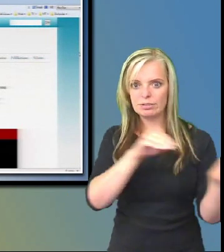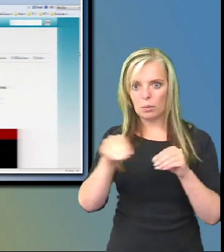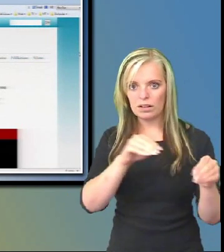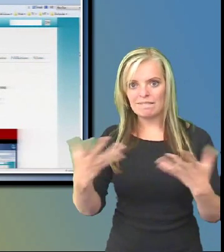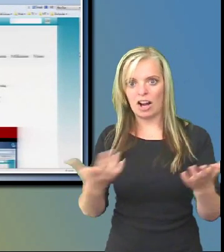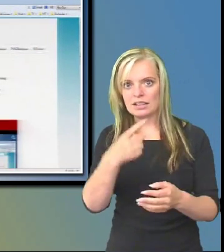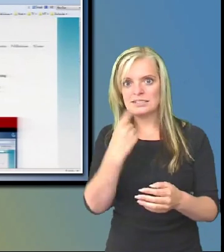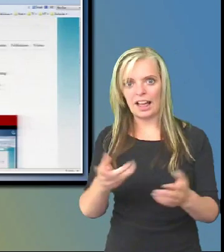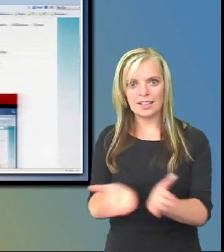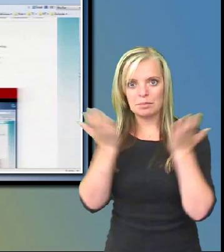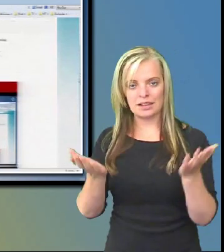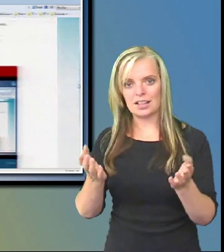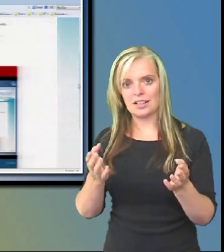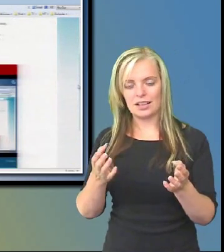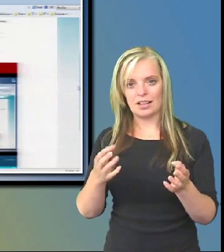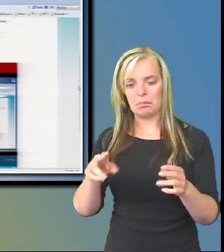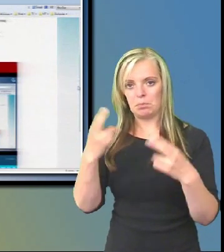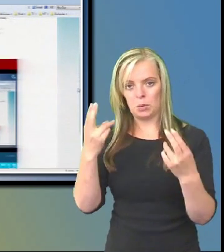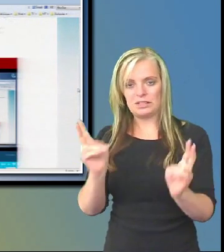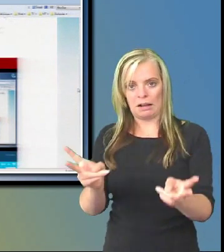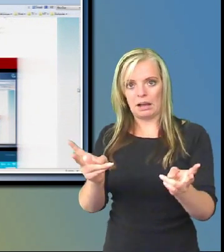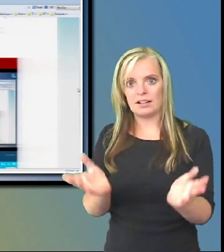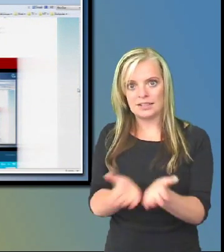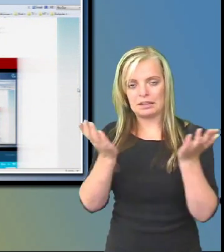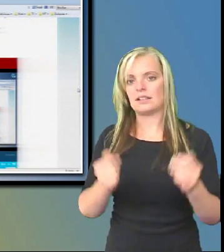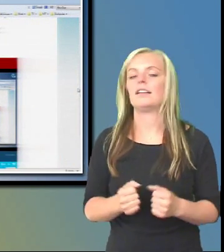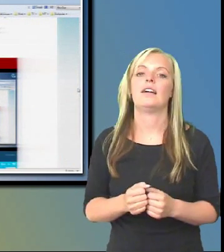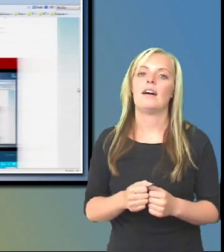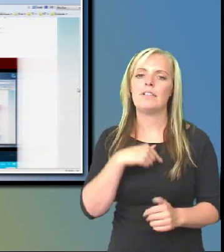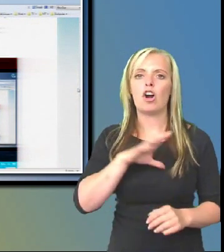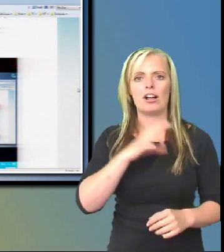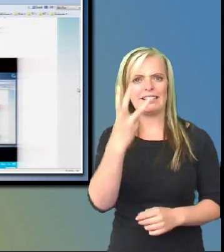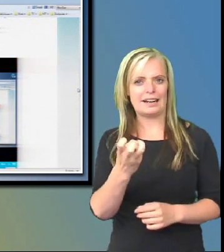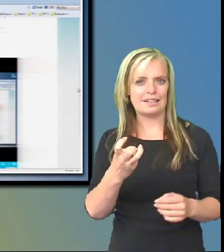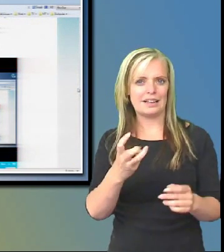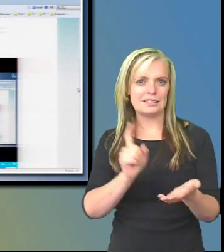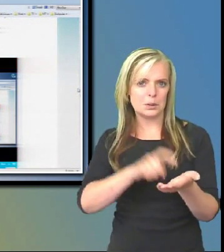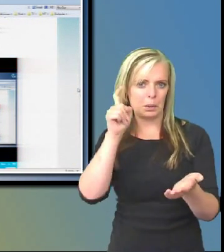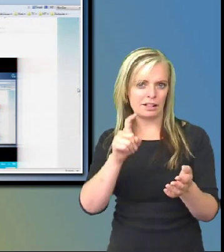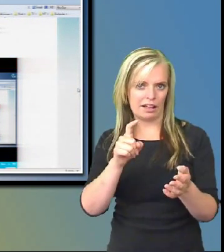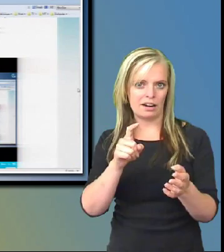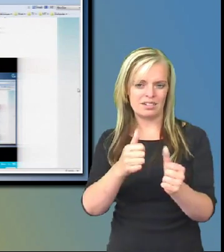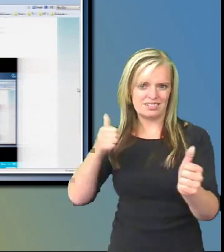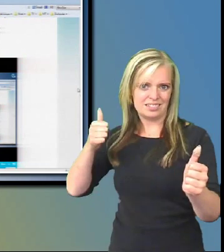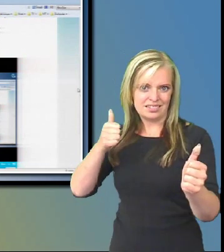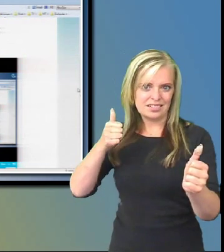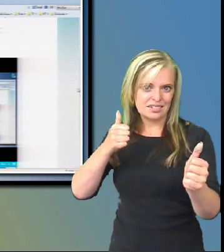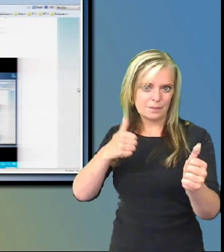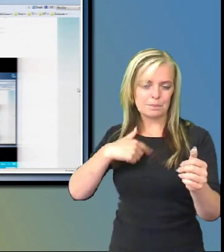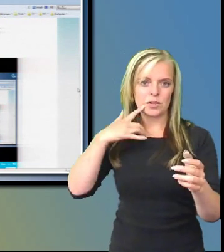Men vi har ungefär 30 sekunder på oss tror jag innan det blir. innan det kommer i kapp. Så där har ni. Ser ni